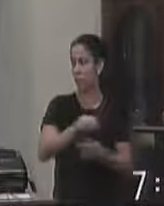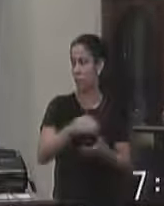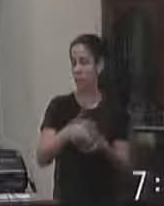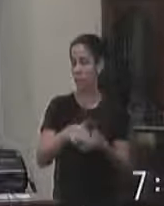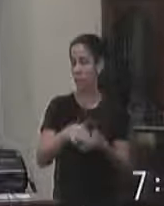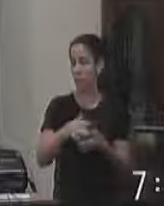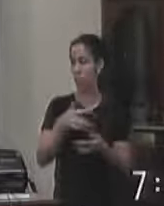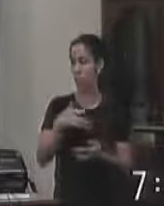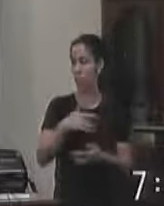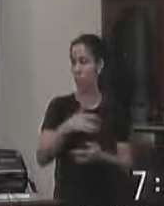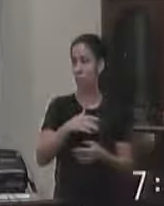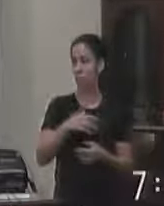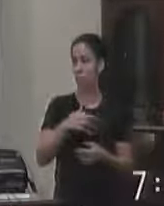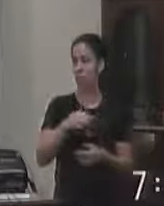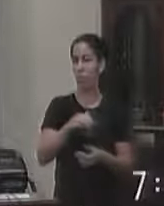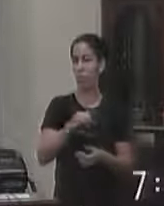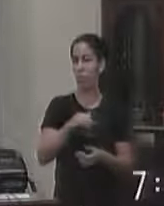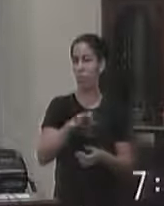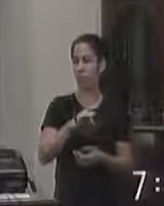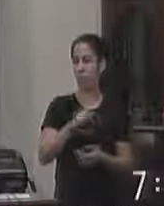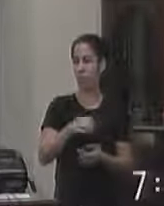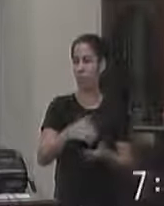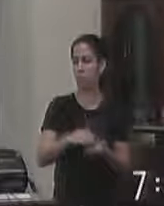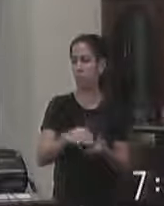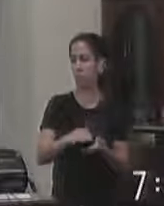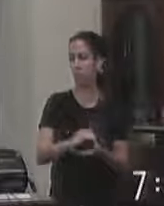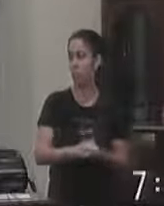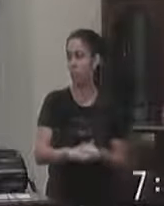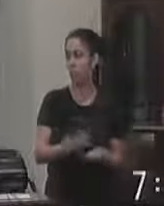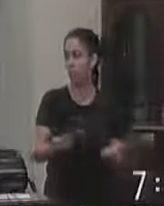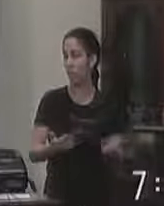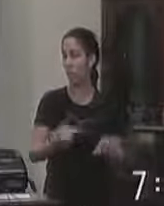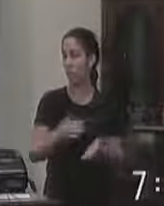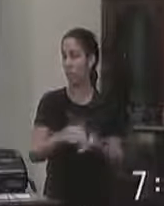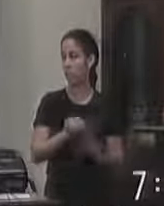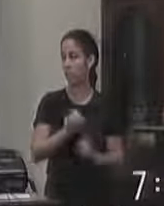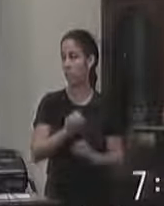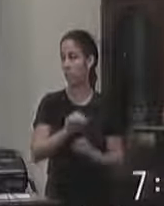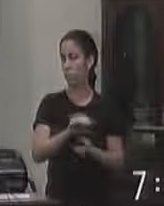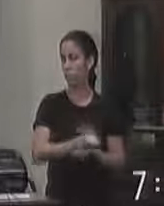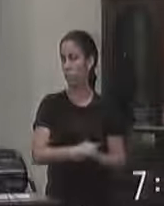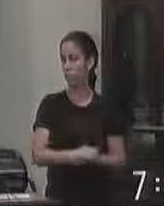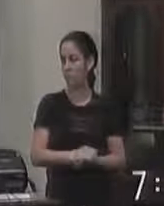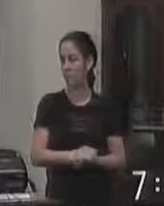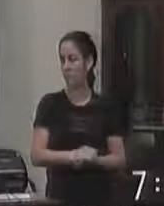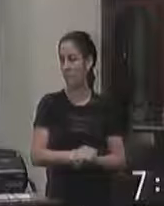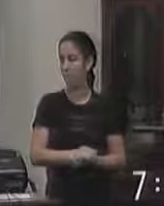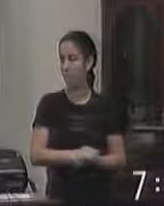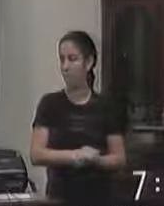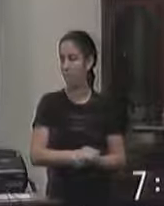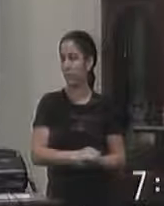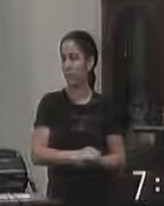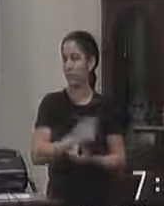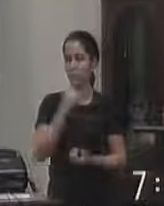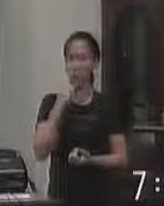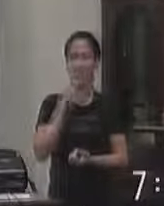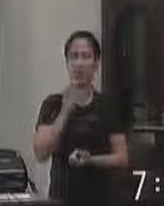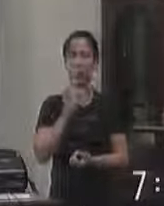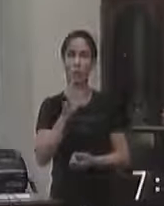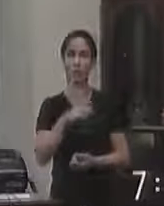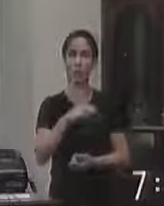Secretaria de Saúde metas estipuladas hoje no caso Secretaria de Educação e só bater